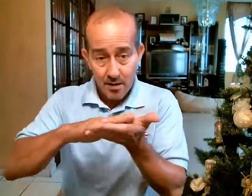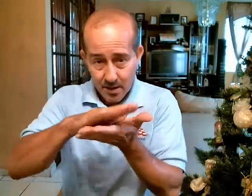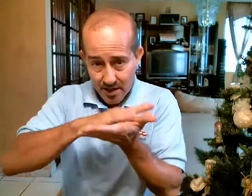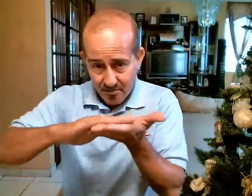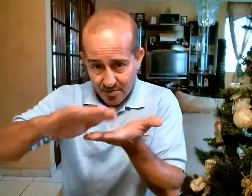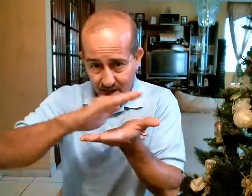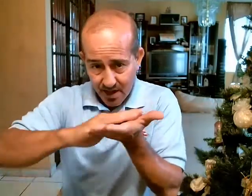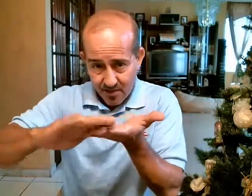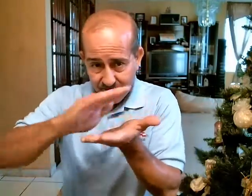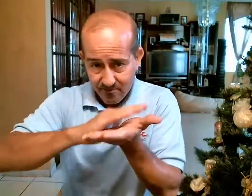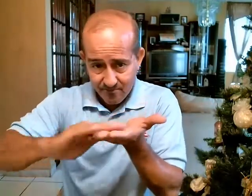Limpiar Limpiar